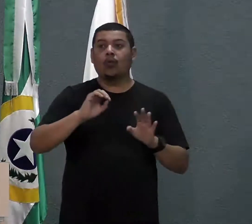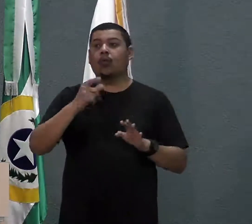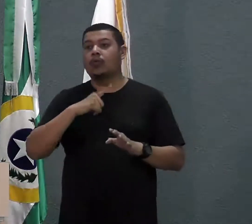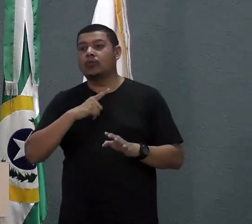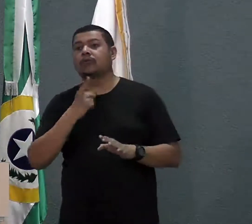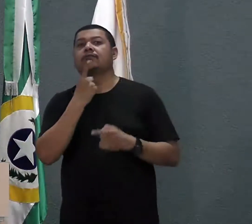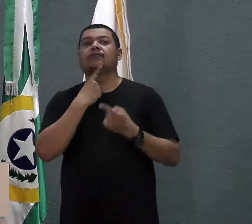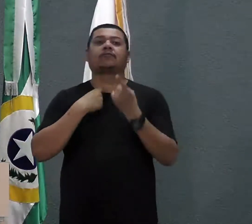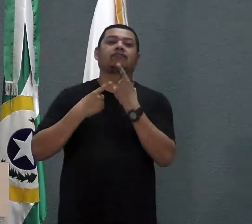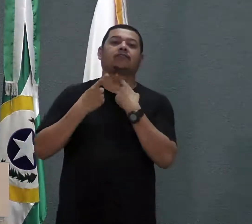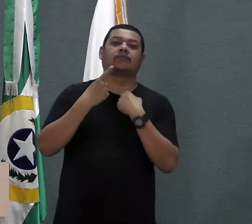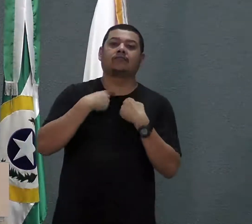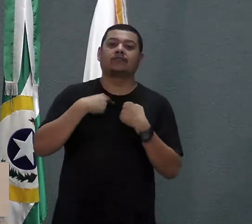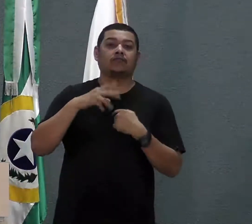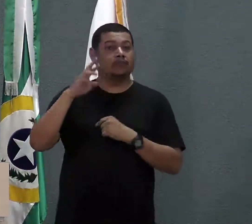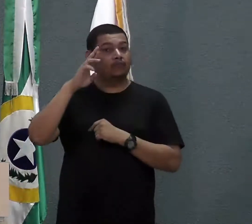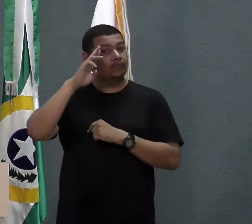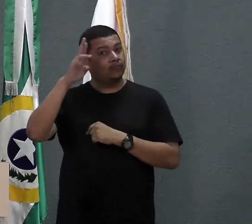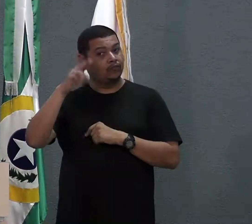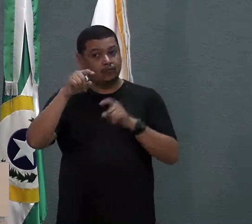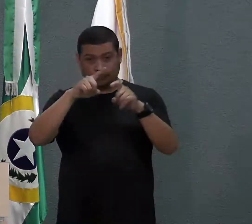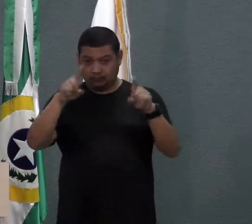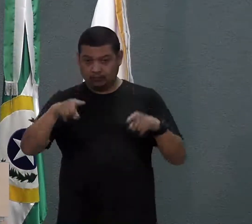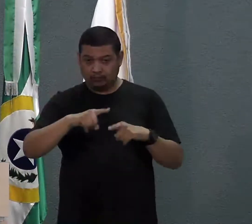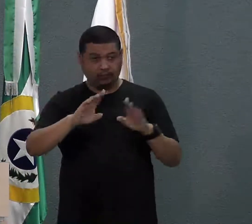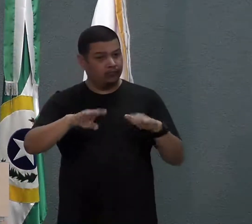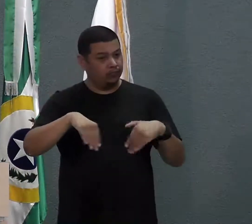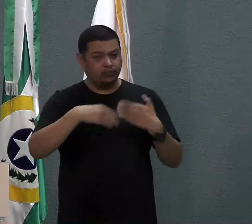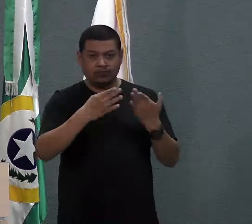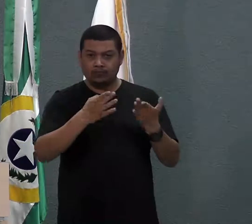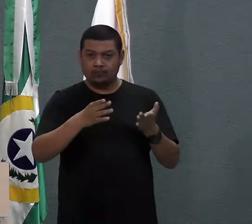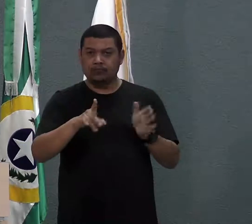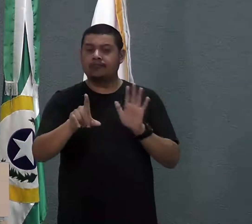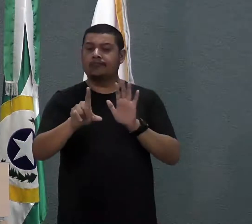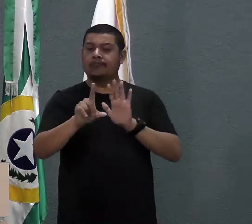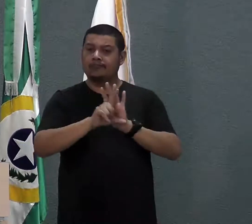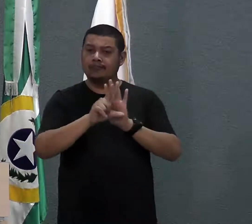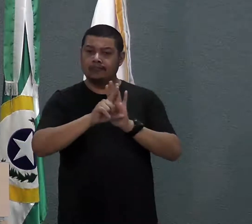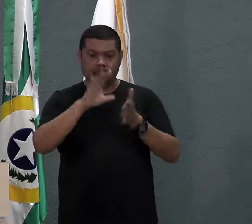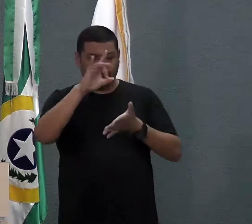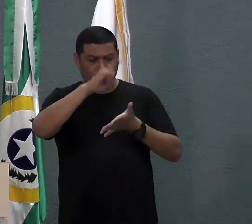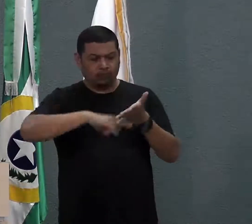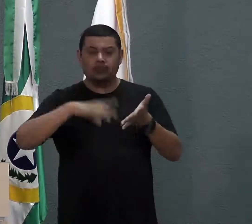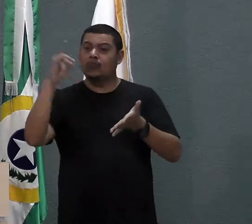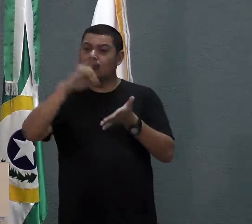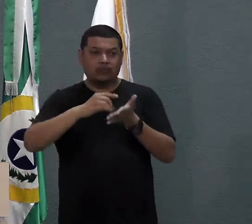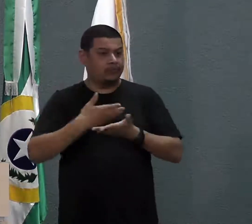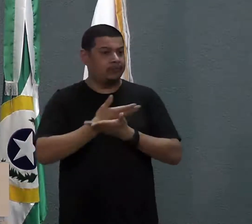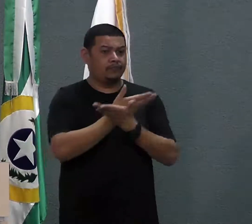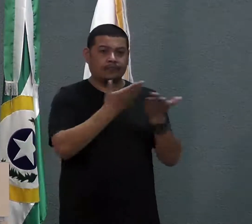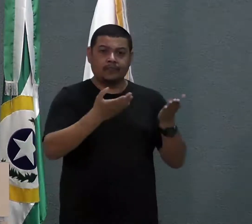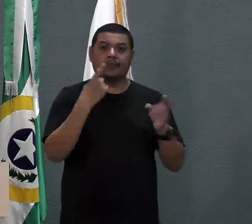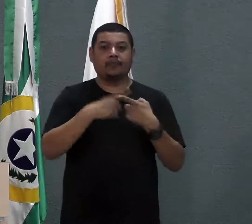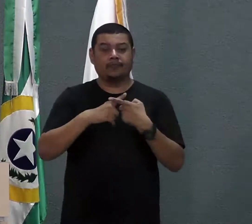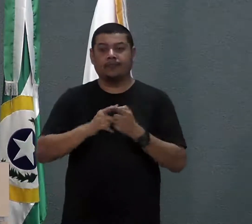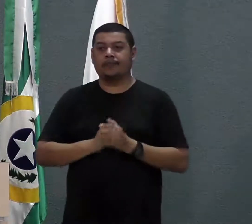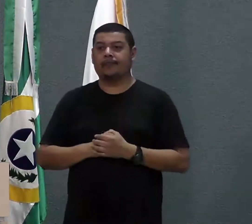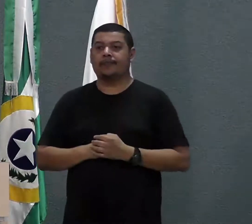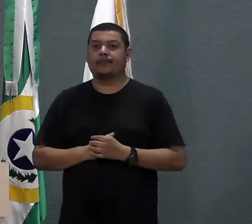se há uma vontade desse proprietário em ceder de vez esse terreno para o município para que realmente